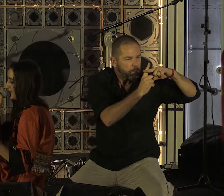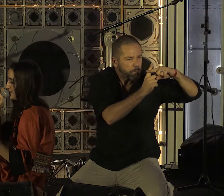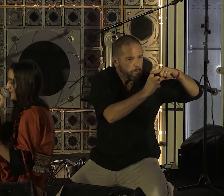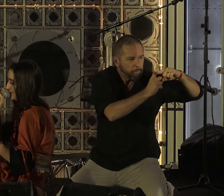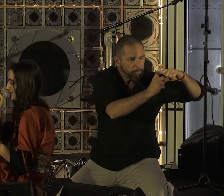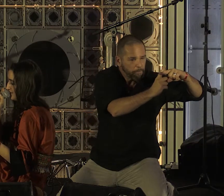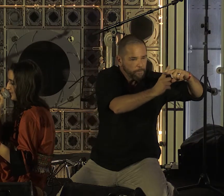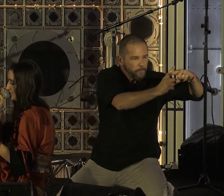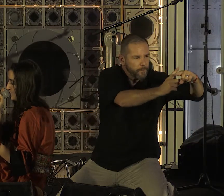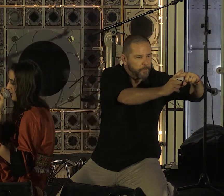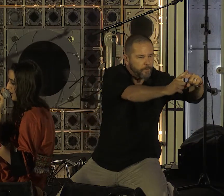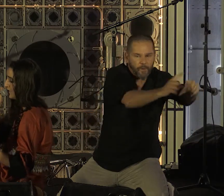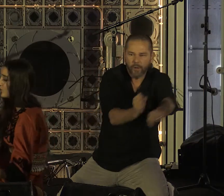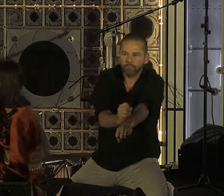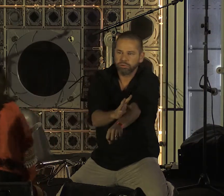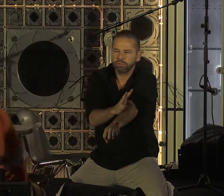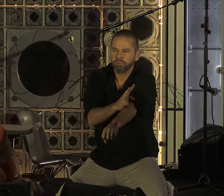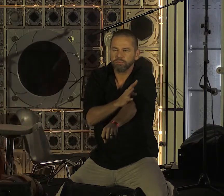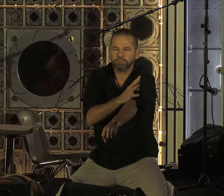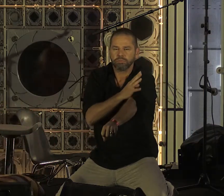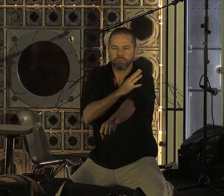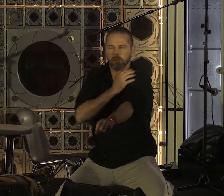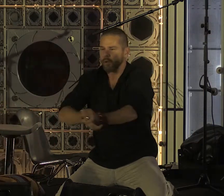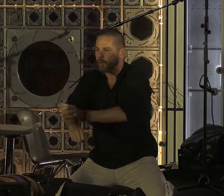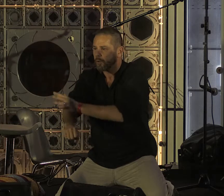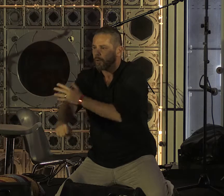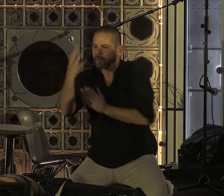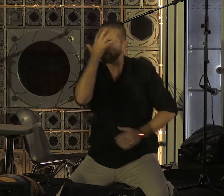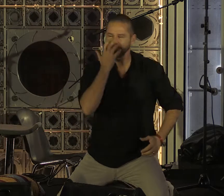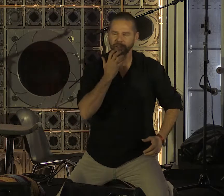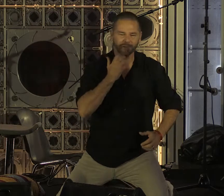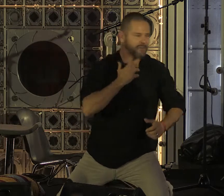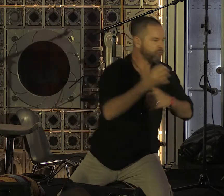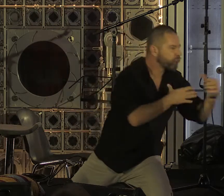tristesse, de joie. Tant que je t'aime, tant que je t'aime, tant que je t'aime.